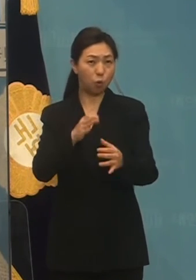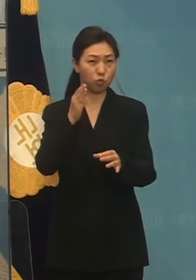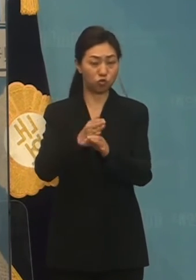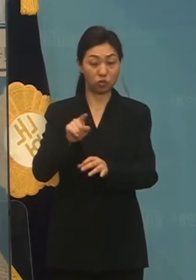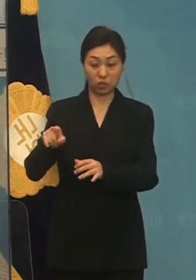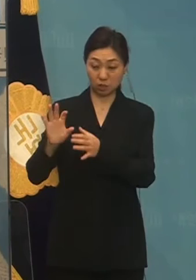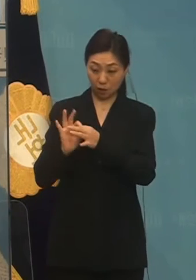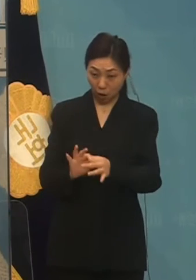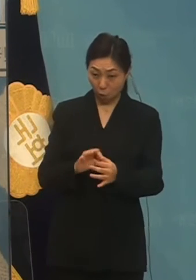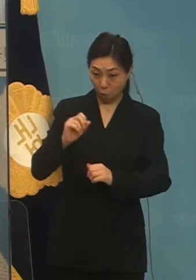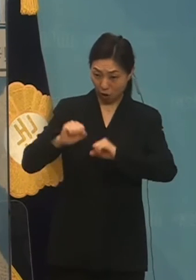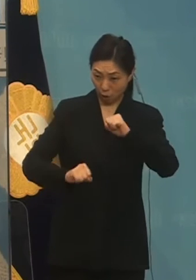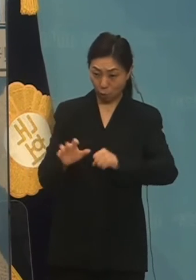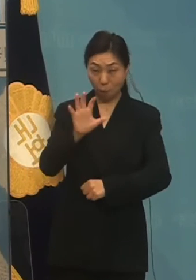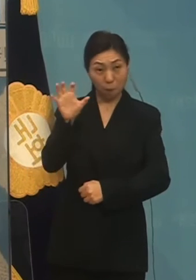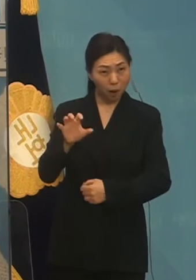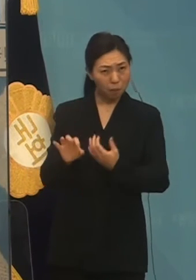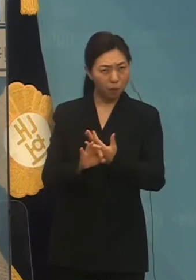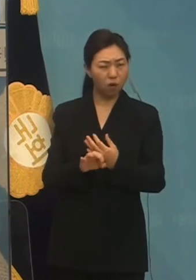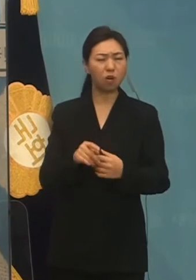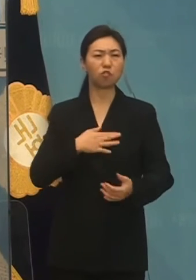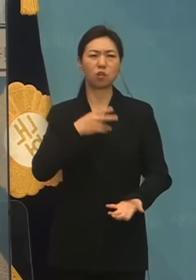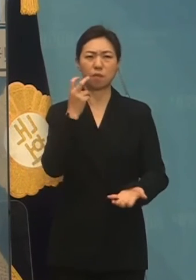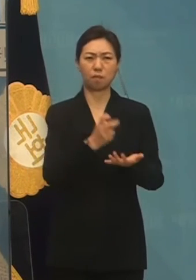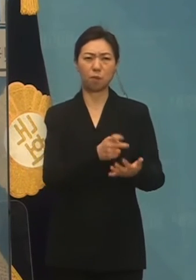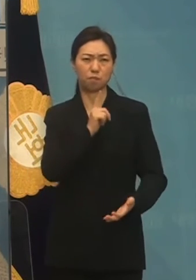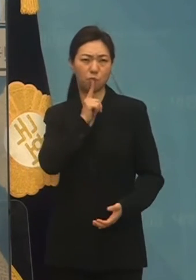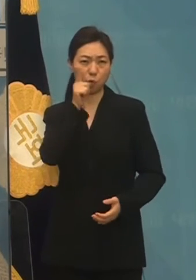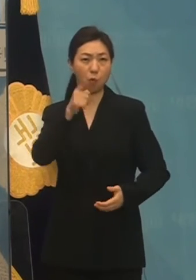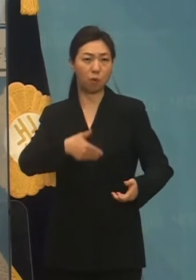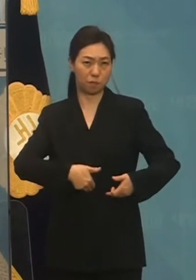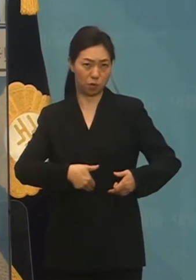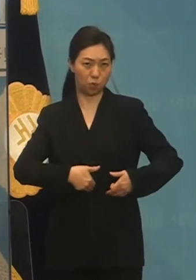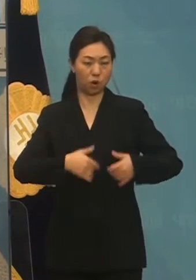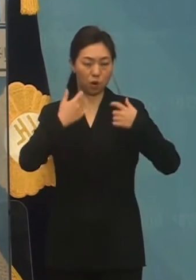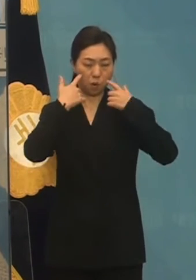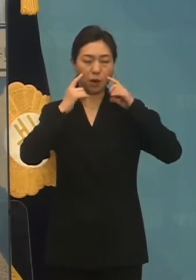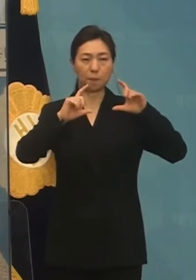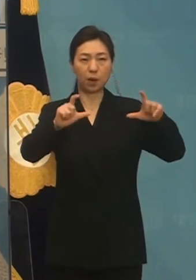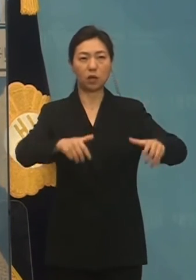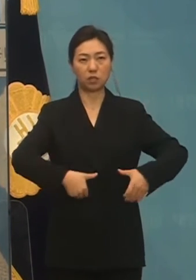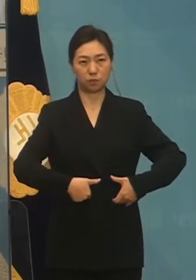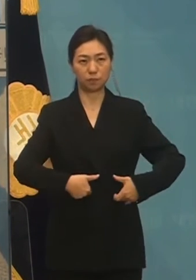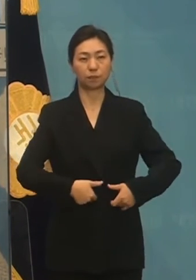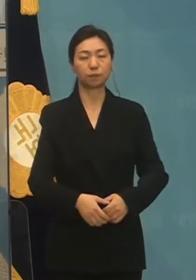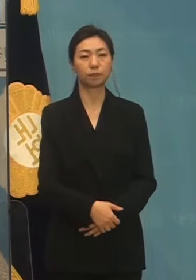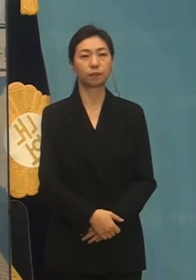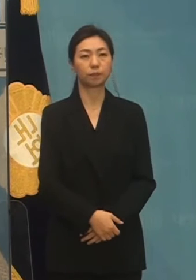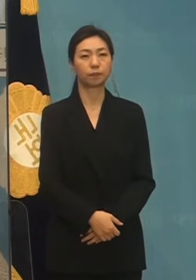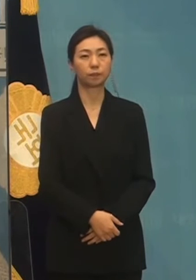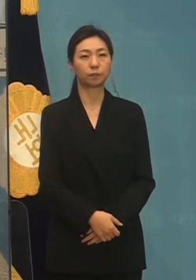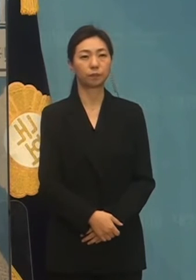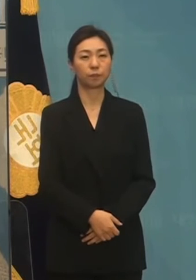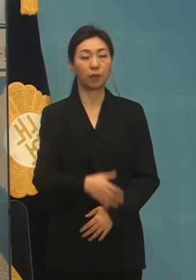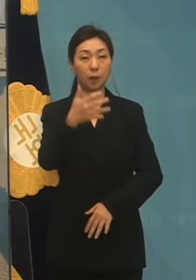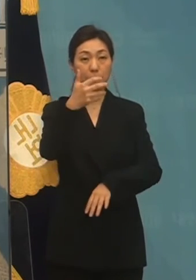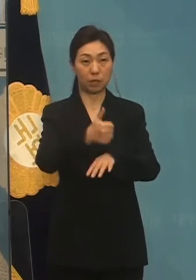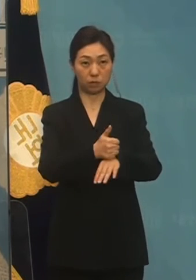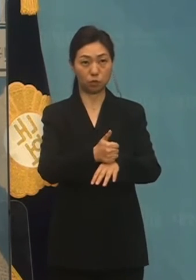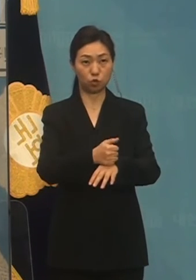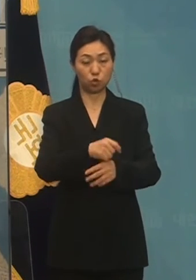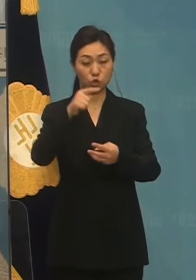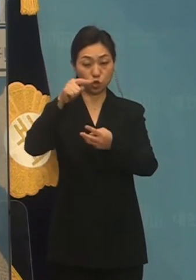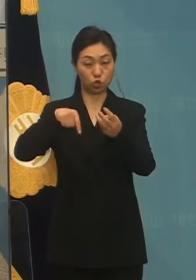우리는 법적 조치를 할 수밖에 없다는 점을 이 자리를 통해서 분명히 밝혀보자 합니다. 마지막으로